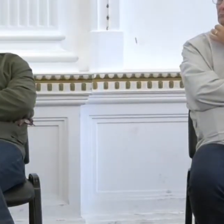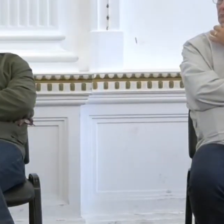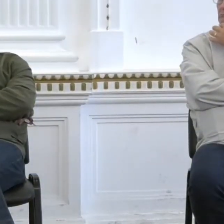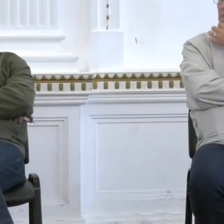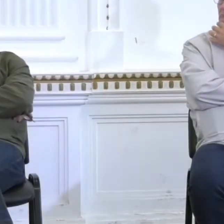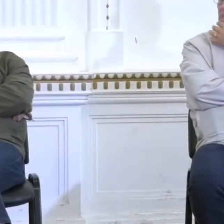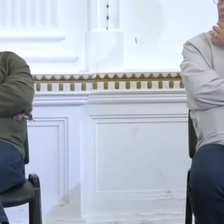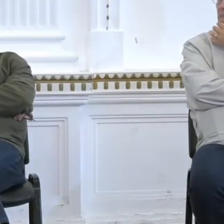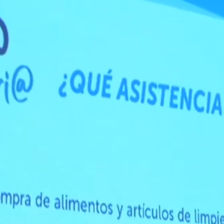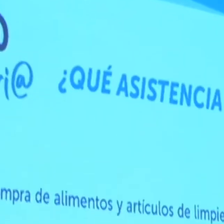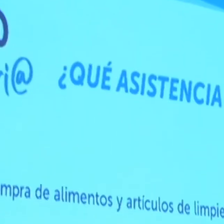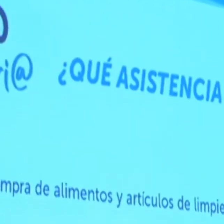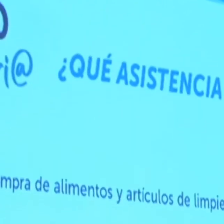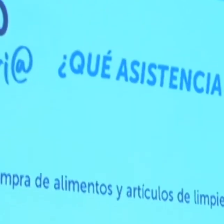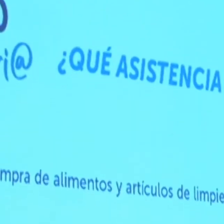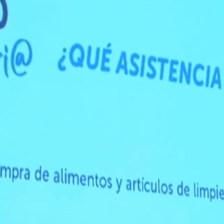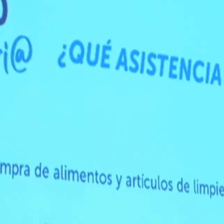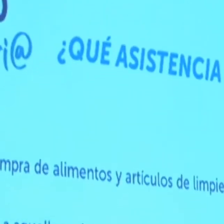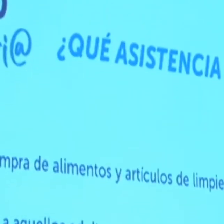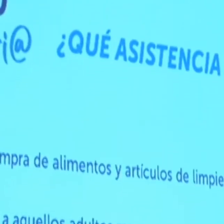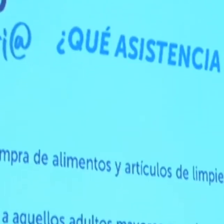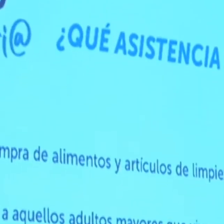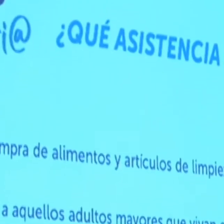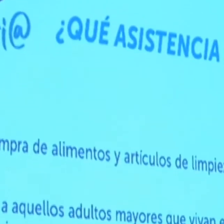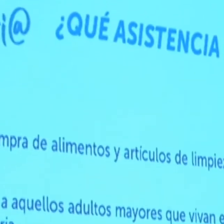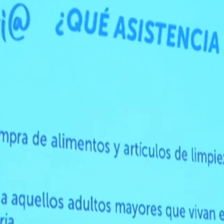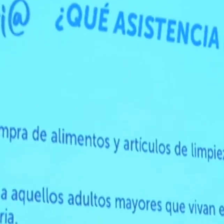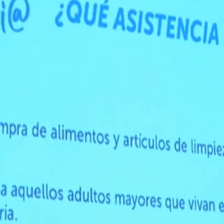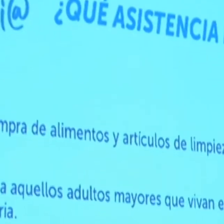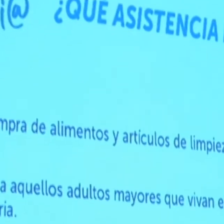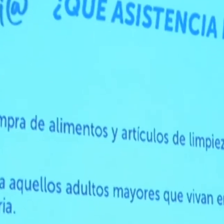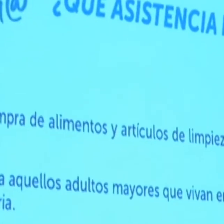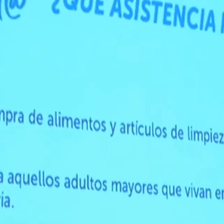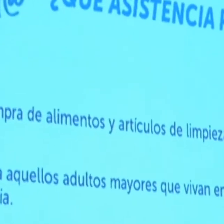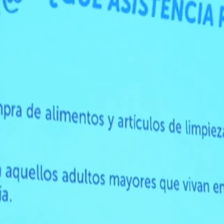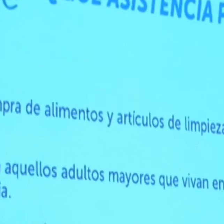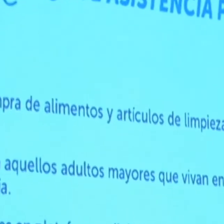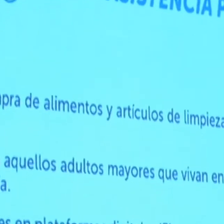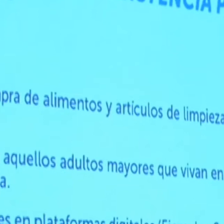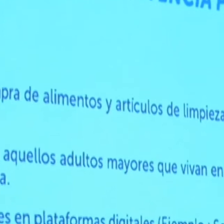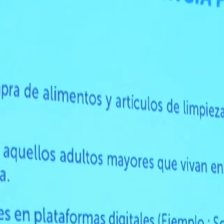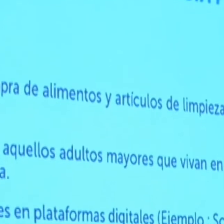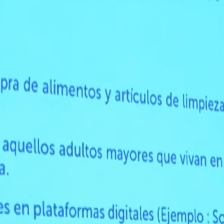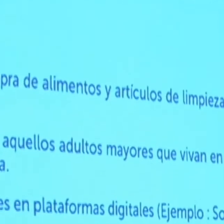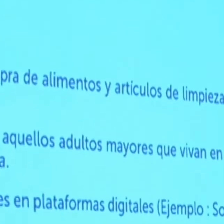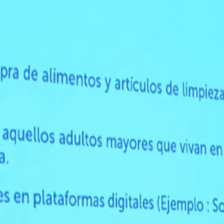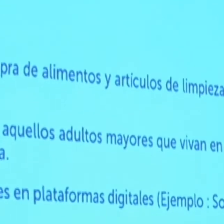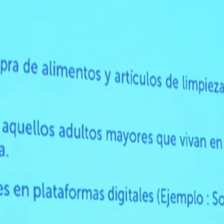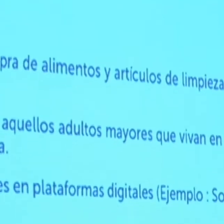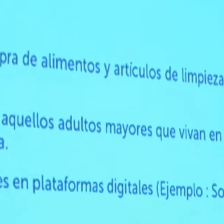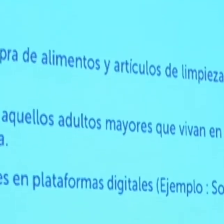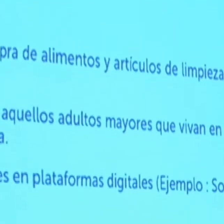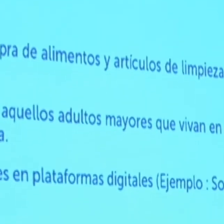bueno, ya se pueden inscribir. Hay un 0800 para los adultos mayores que estén